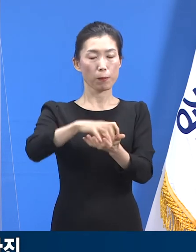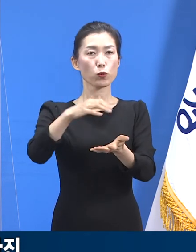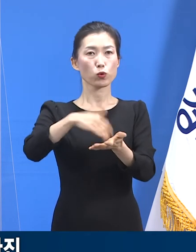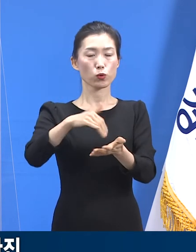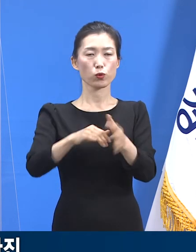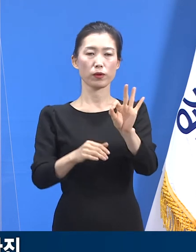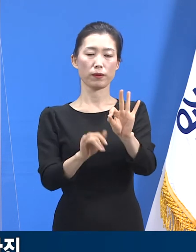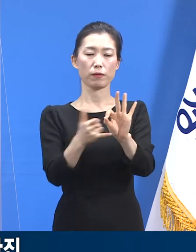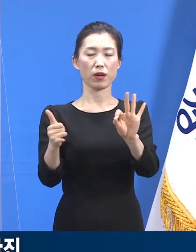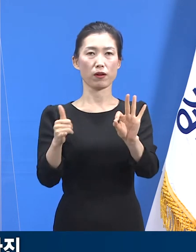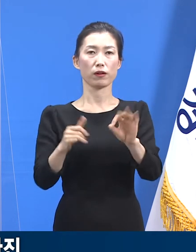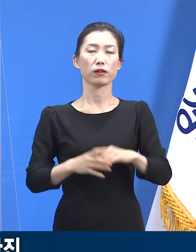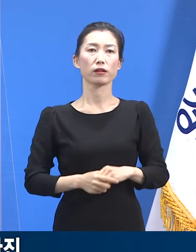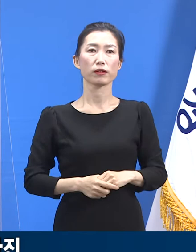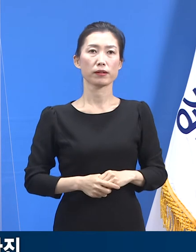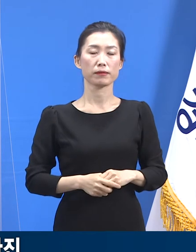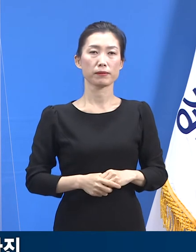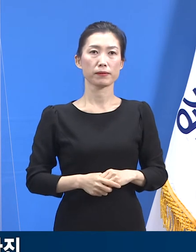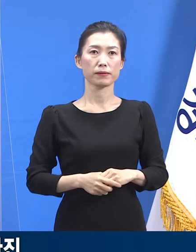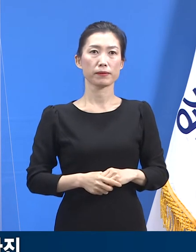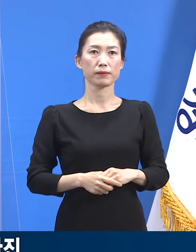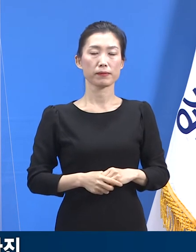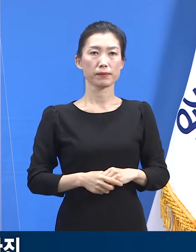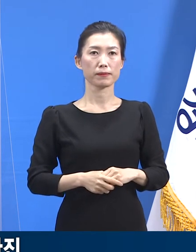수는 총 10명으로 확인되고 있습니다.